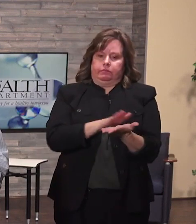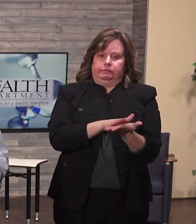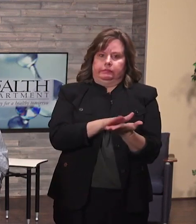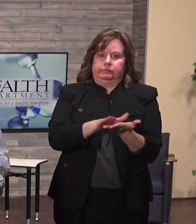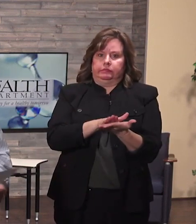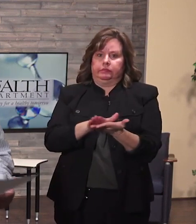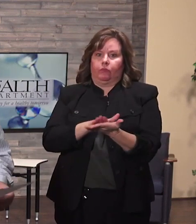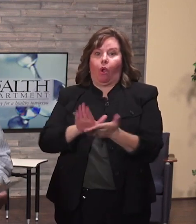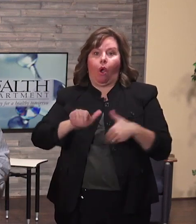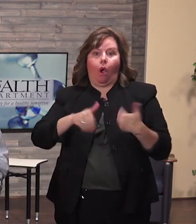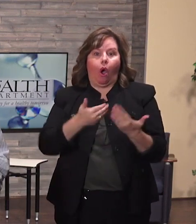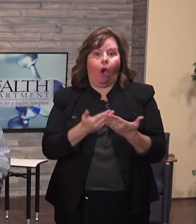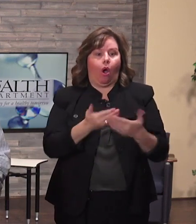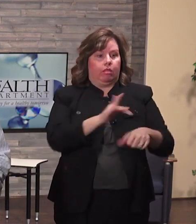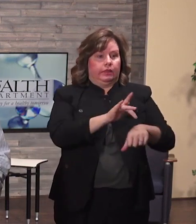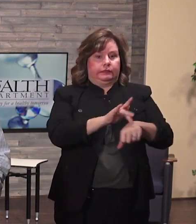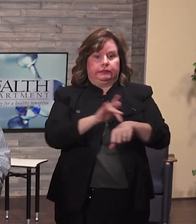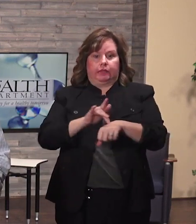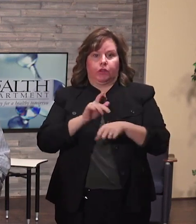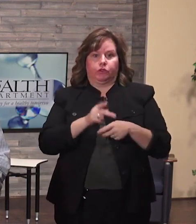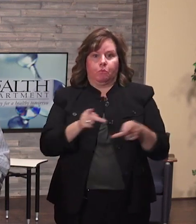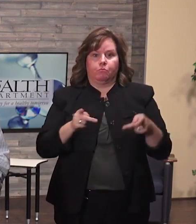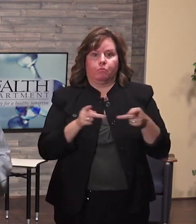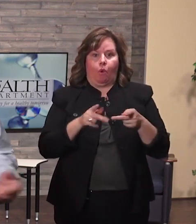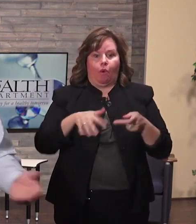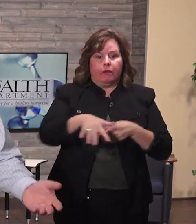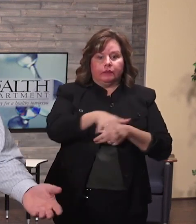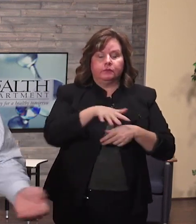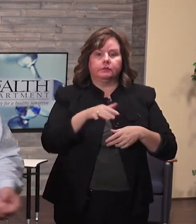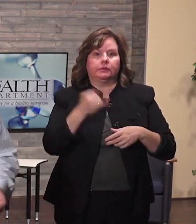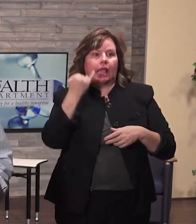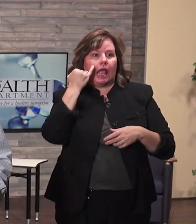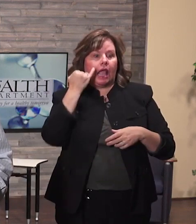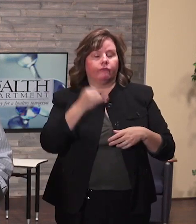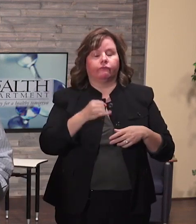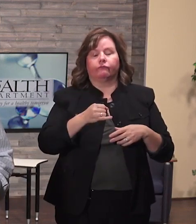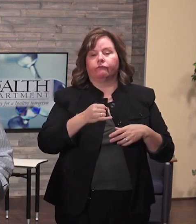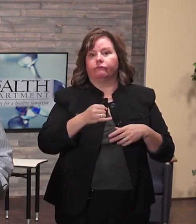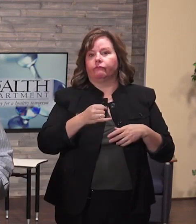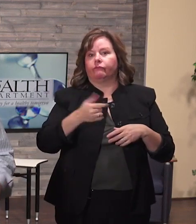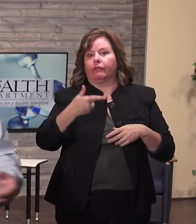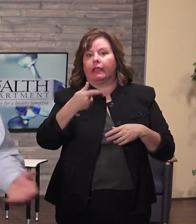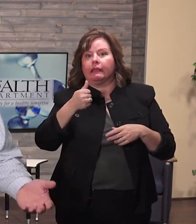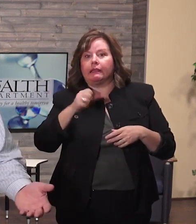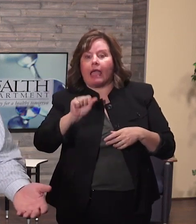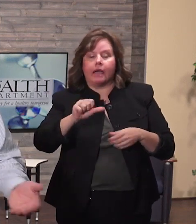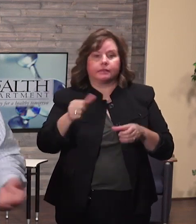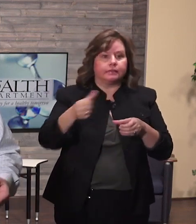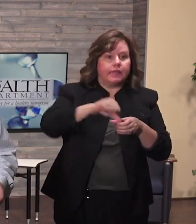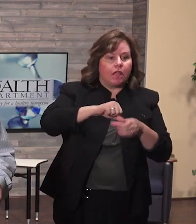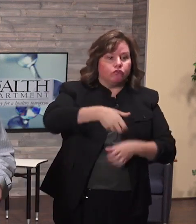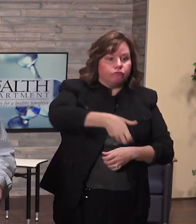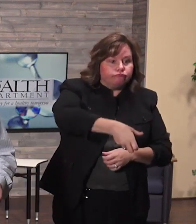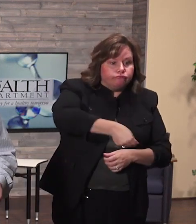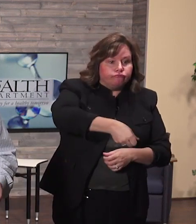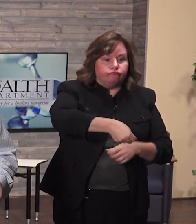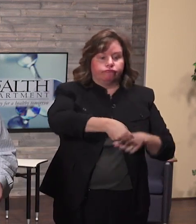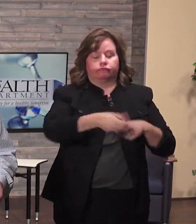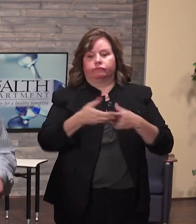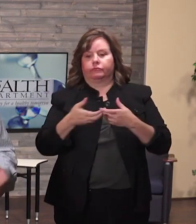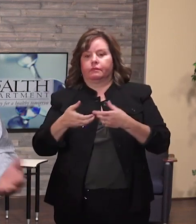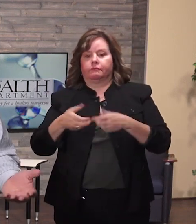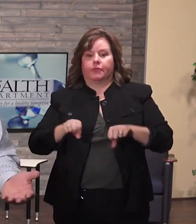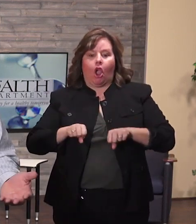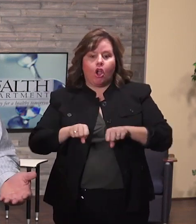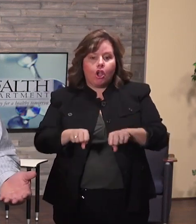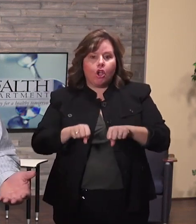creativamente cómo puede poner espacio entre sus empleados y sus clientes para asegurar de que no estamos